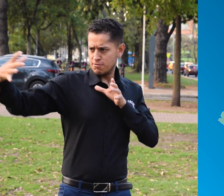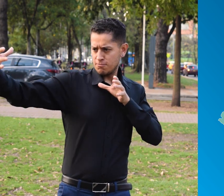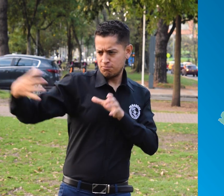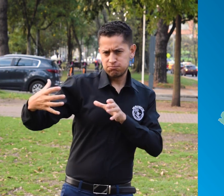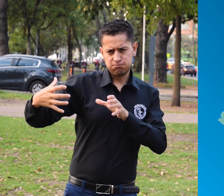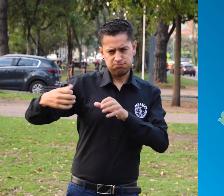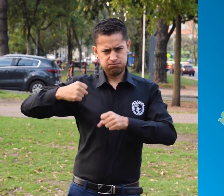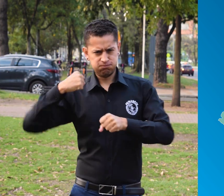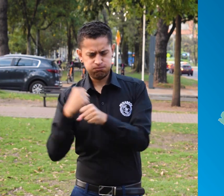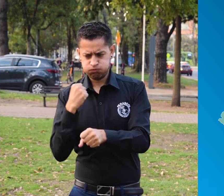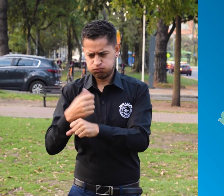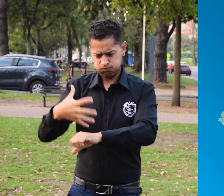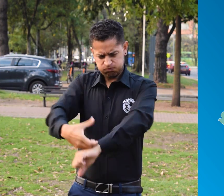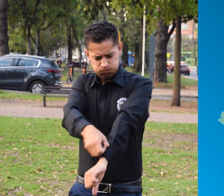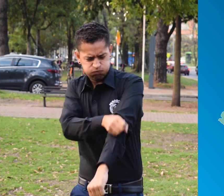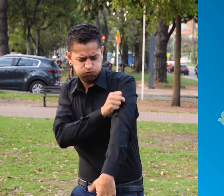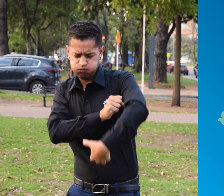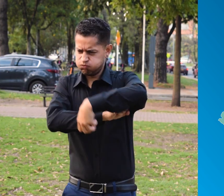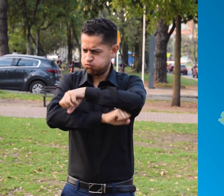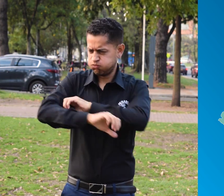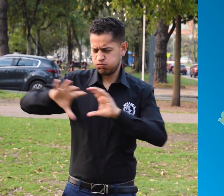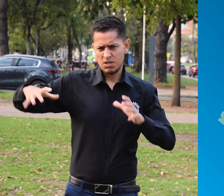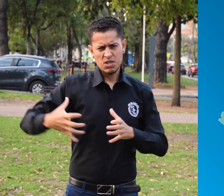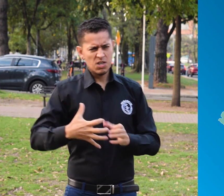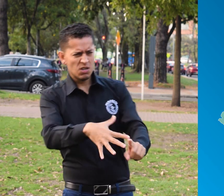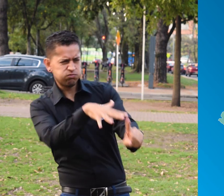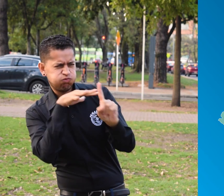se unieron para trabajar, incidieron y lograron esta ley.